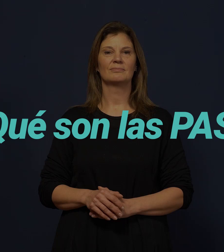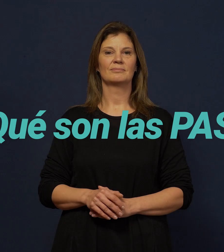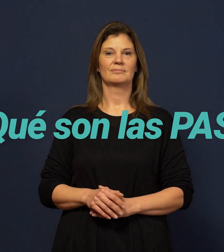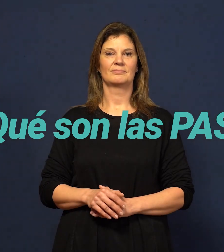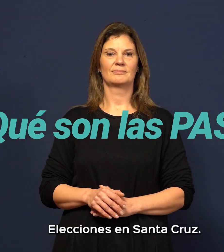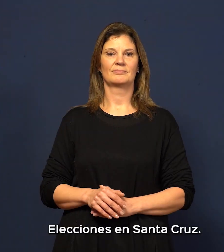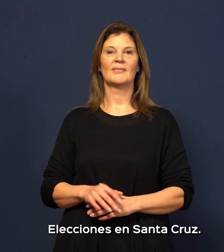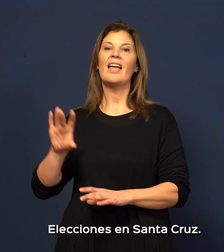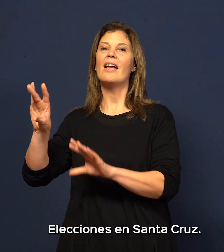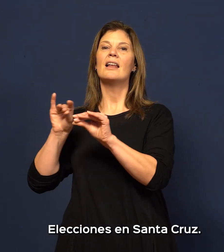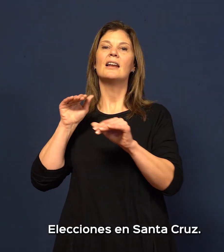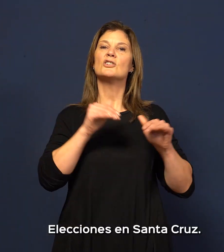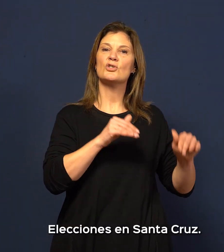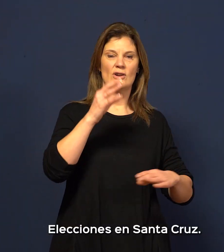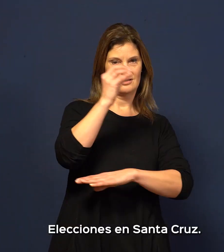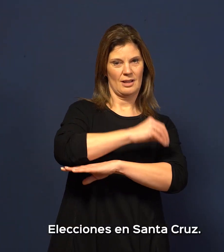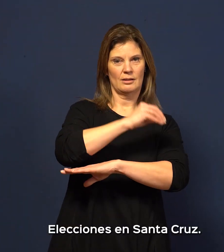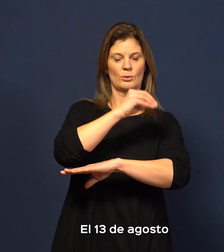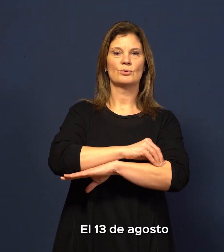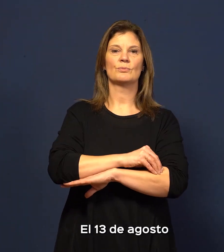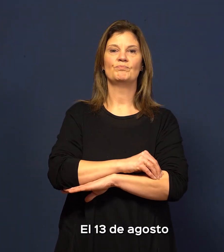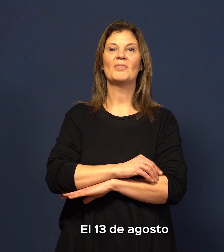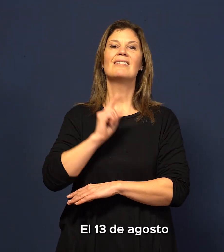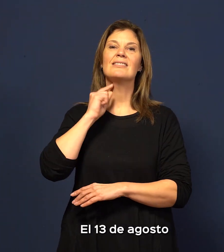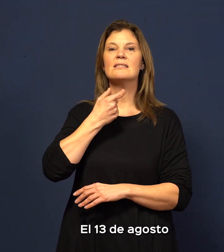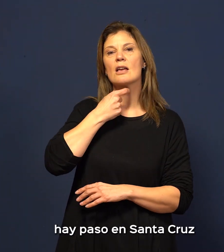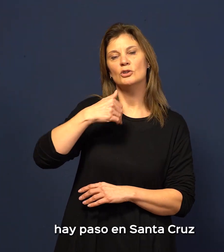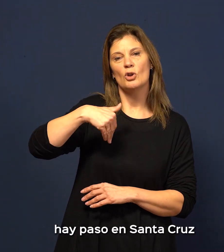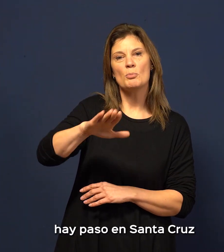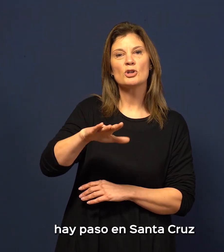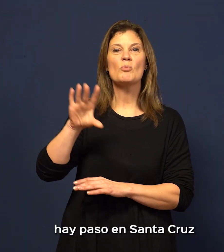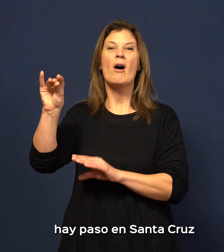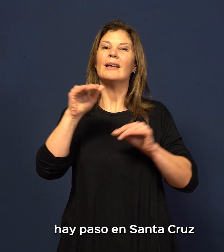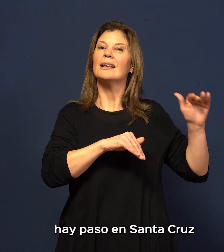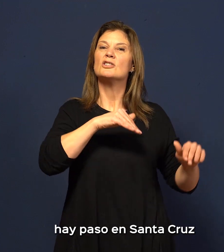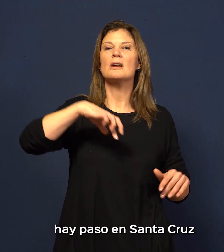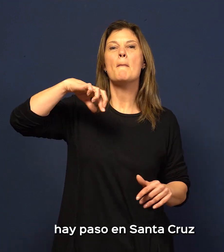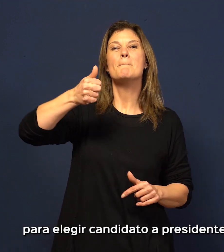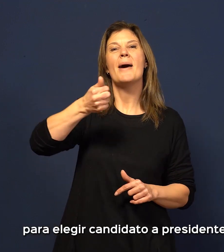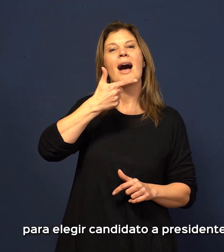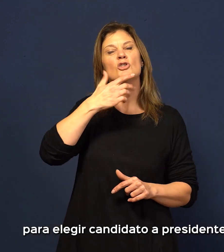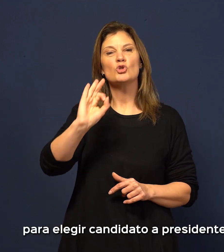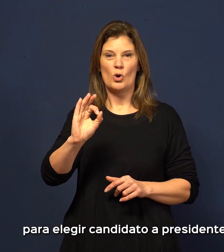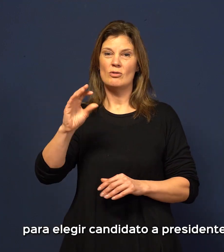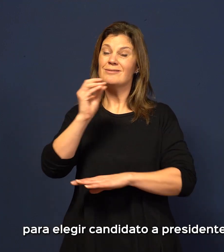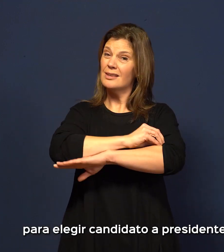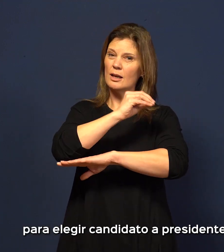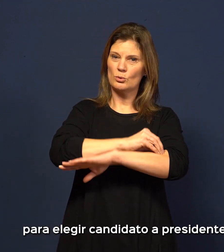Elecciones en Santa Cruz. El 13 de agosto hay paso en Santa Cruz para elegir candidato a